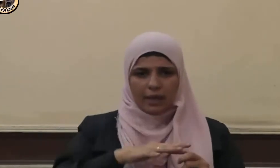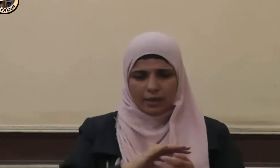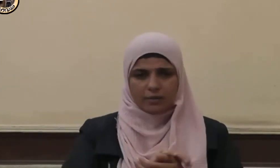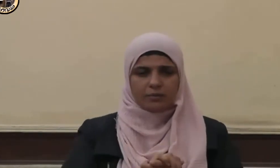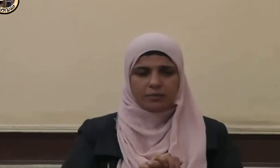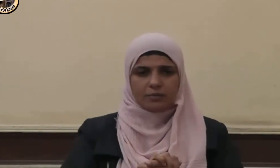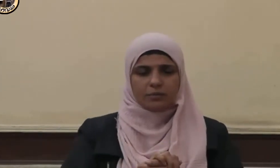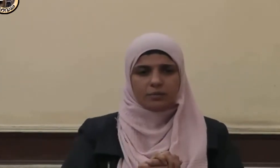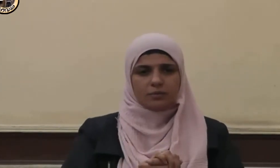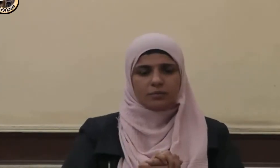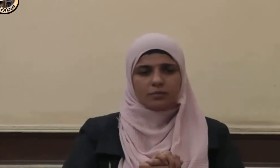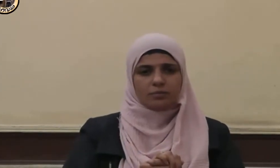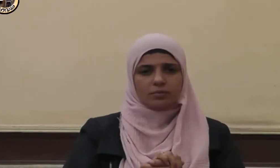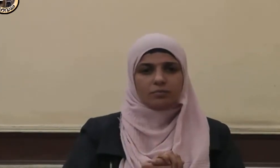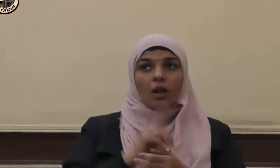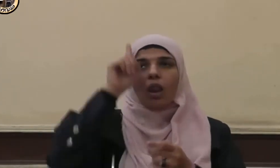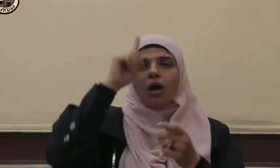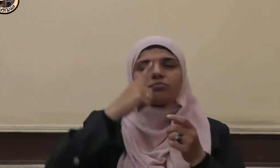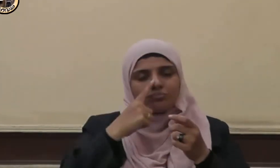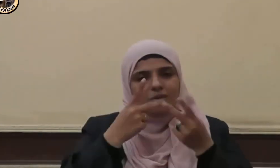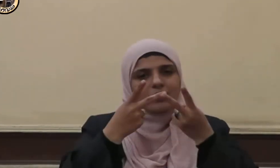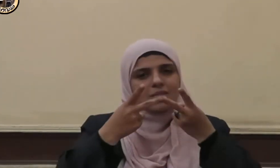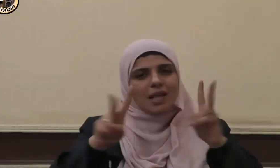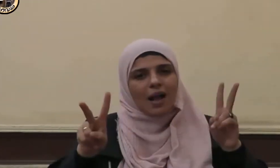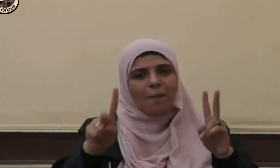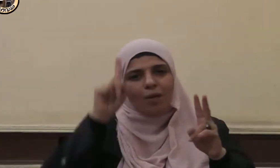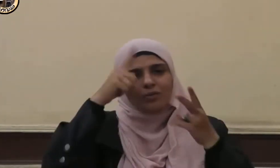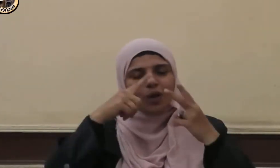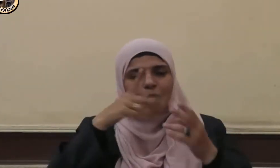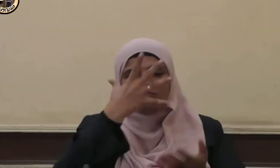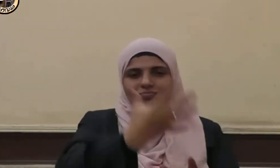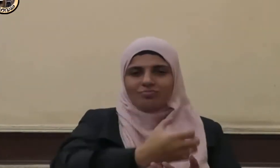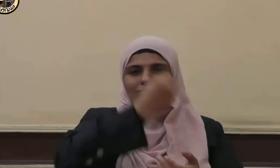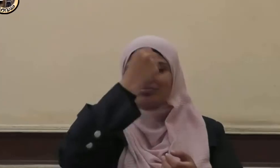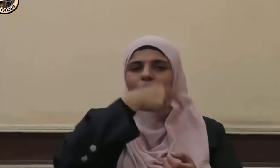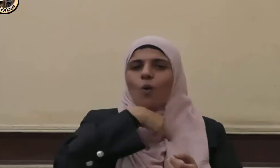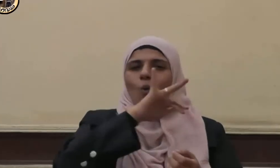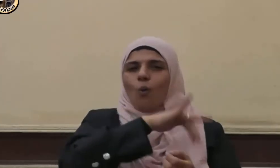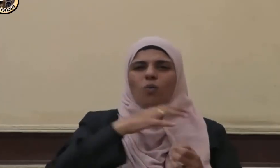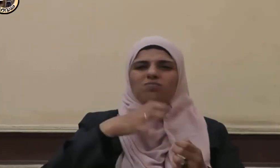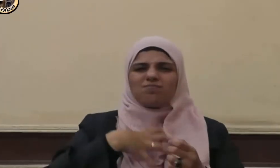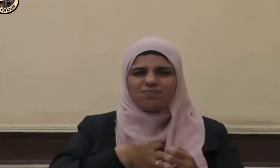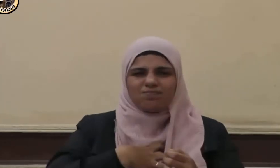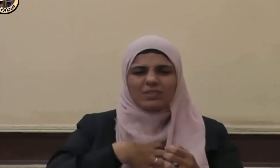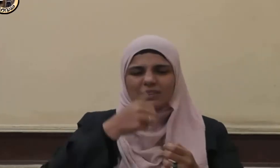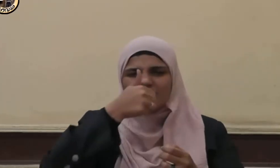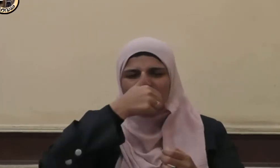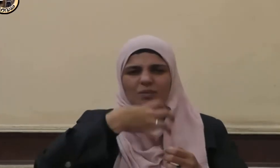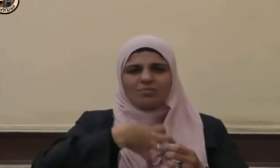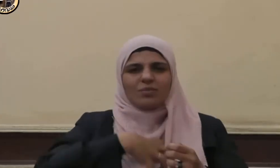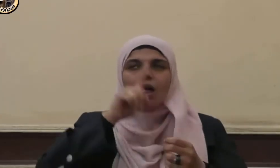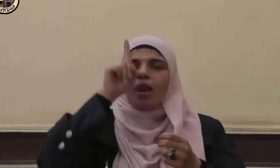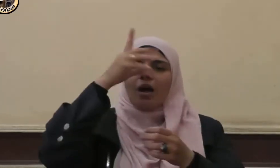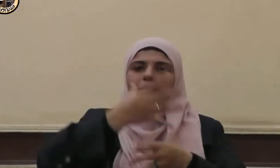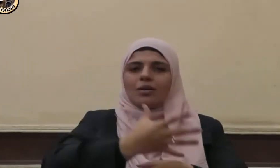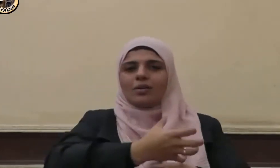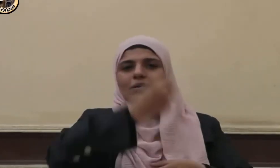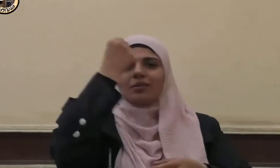فاستجرنا له ووجيناه من الرمي وتبادك من جل المؤمنين